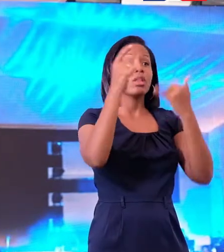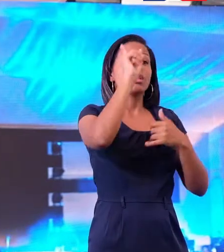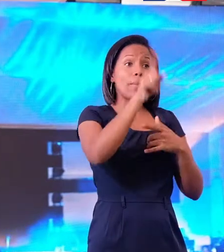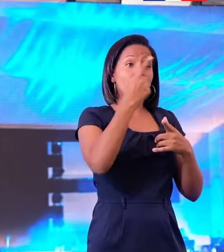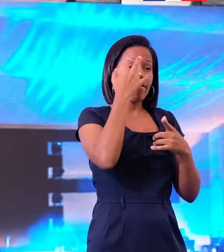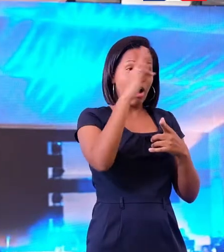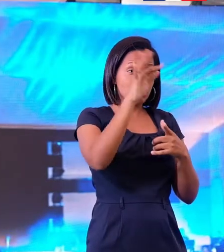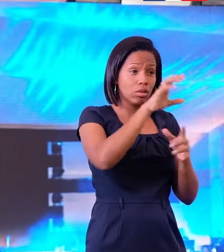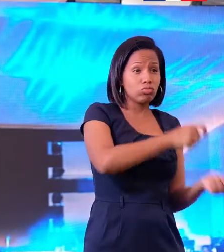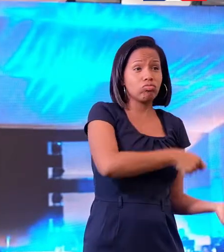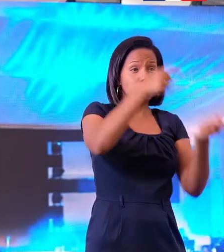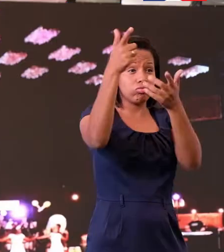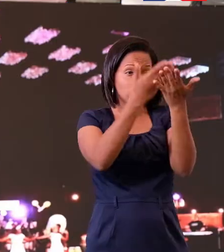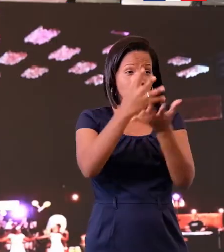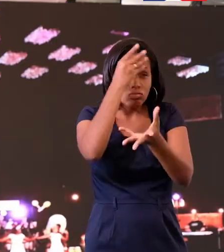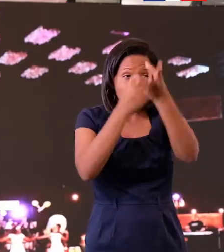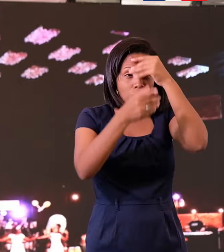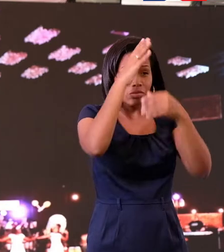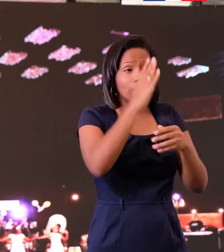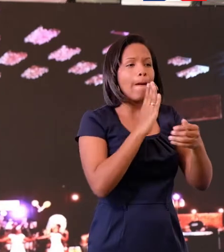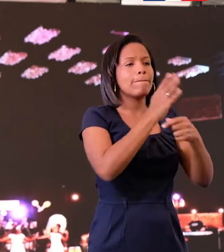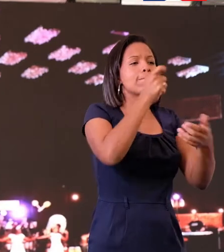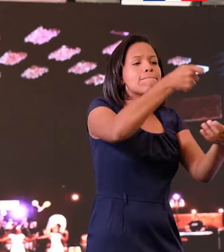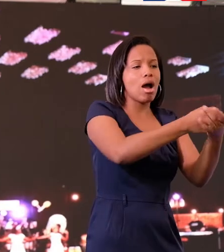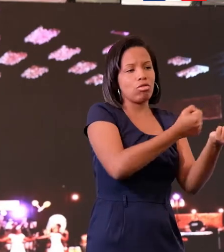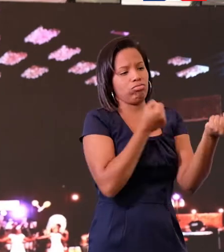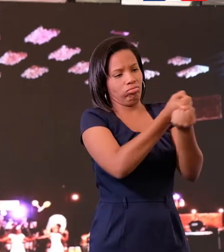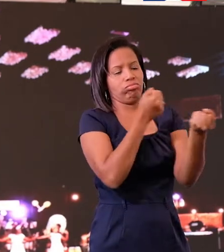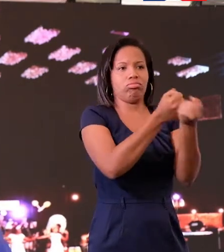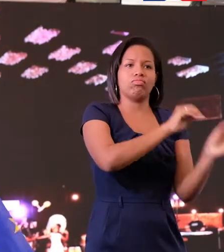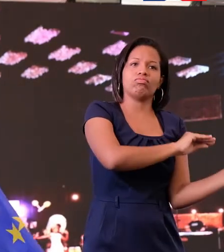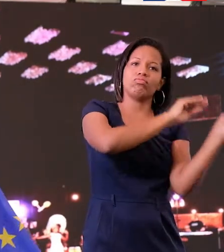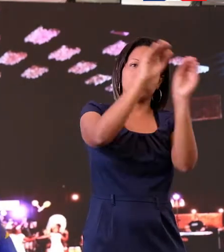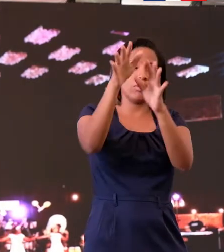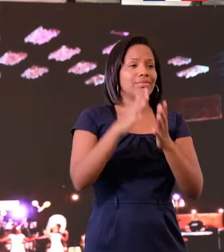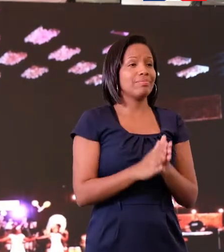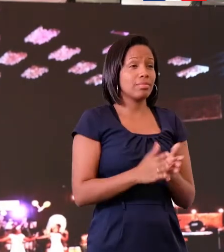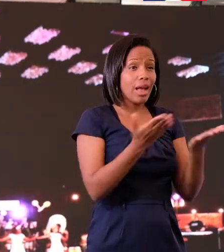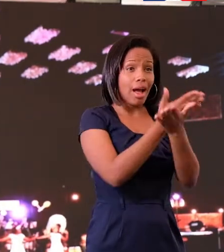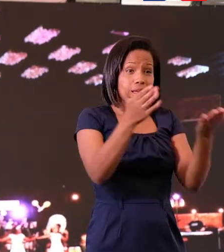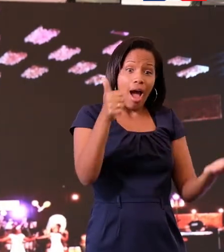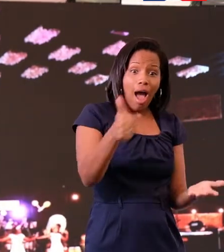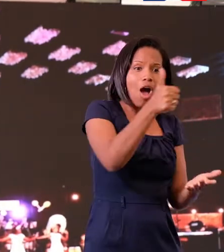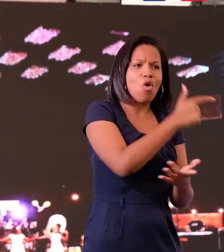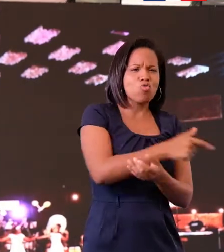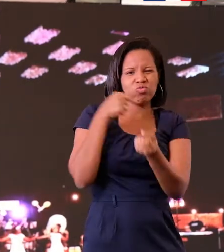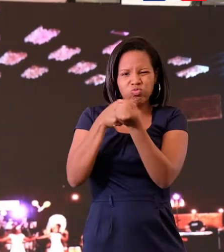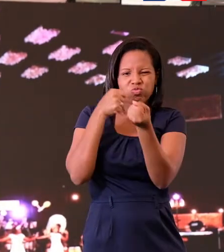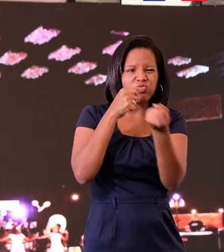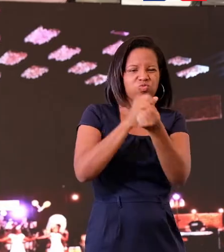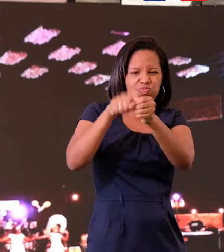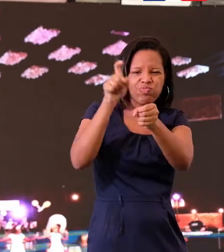Les agradecemos de corazón por haber acudido con mucho entusiasmo a estos eventos y programas, nuestros,